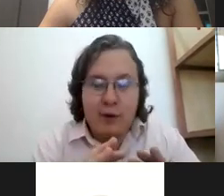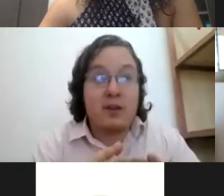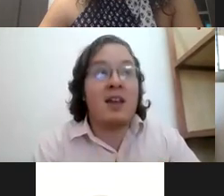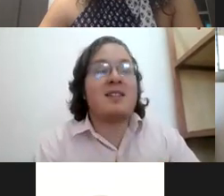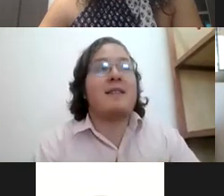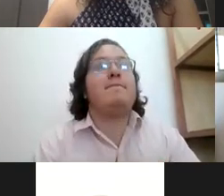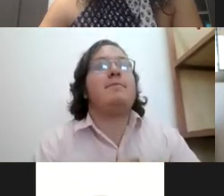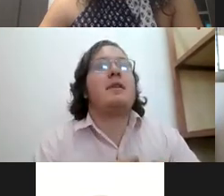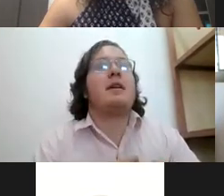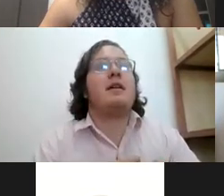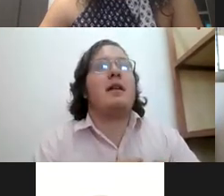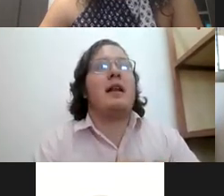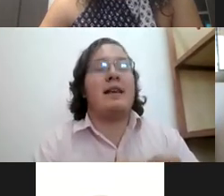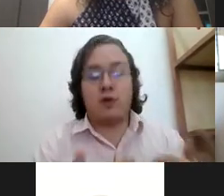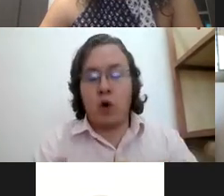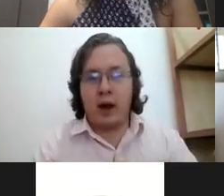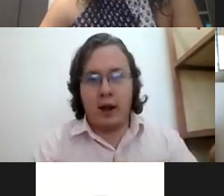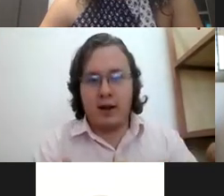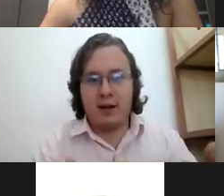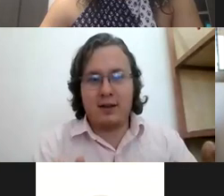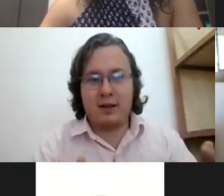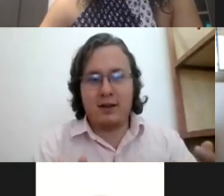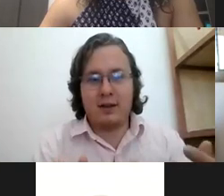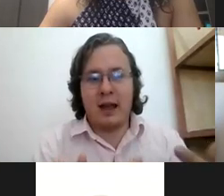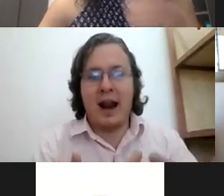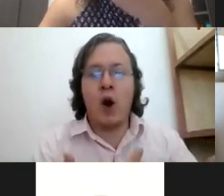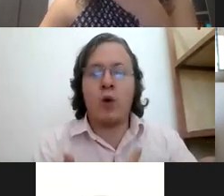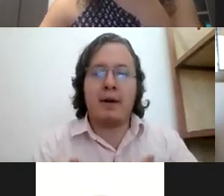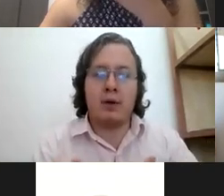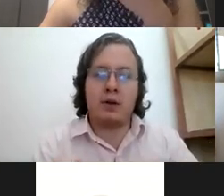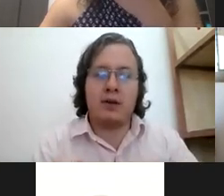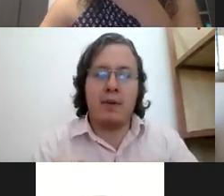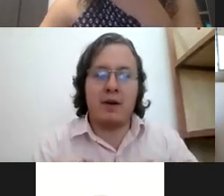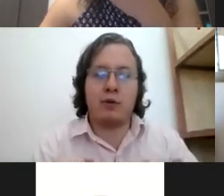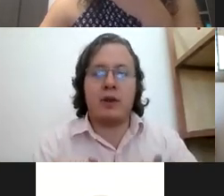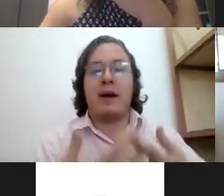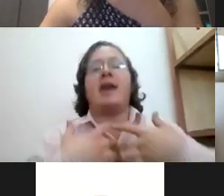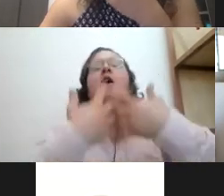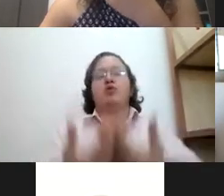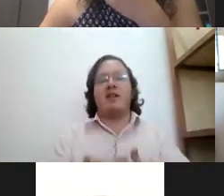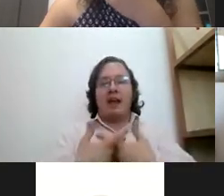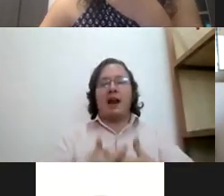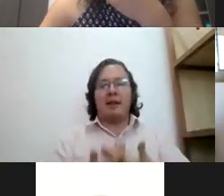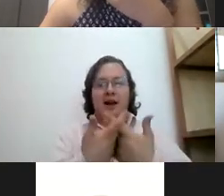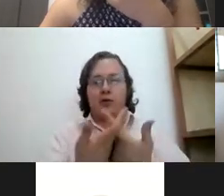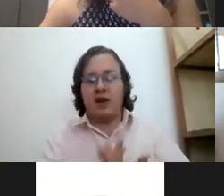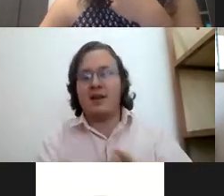ustedes les toque tener alguna persona con discapacidad auditiva que llegue con ustedes y quiera platicar con ustedes